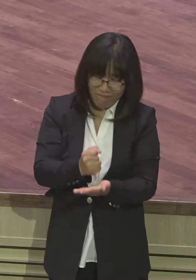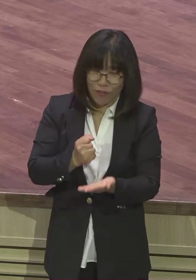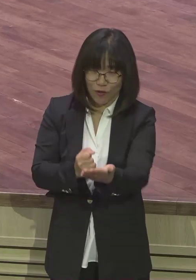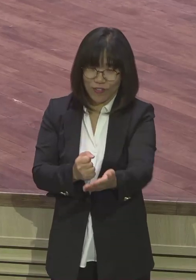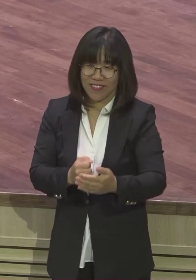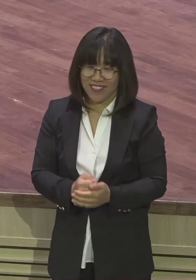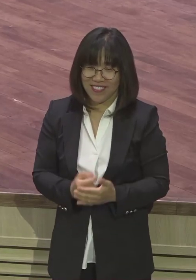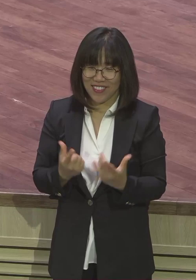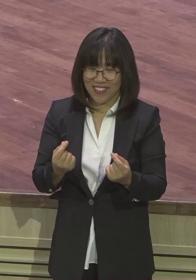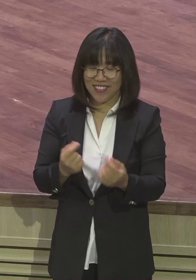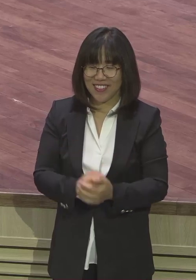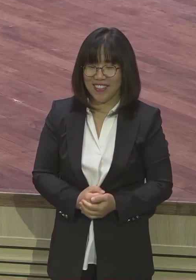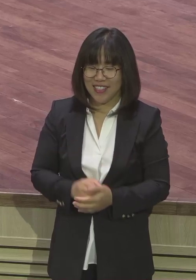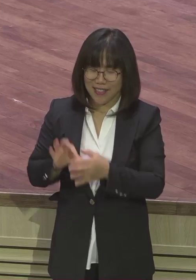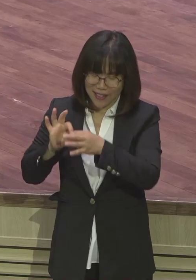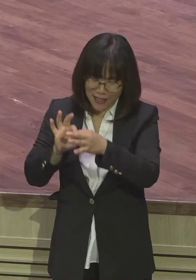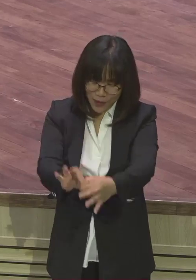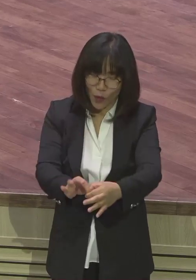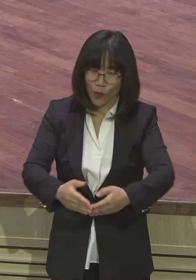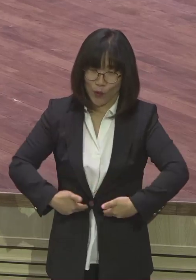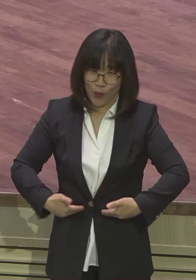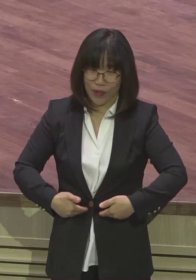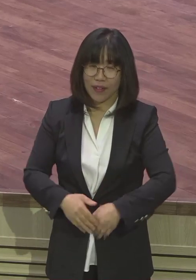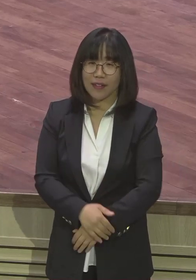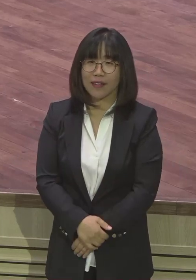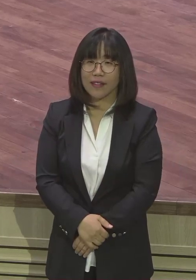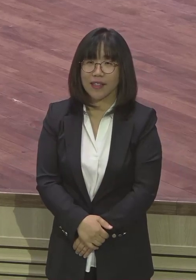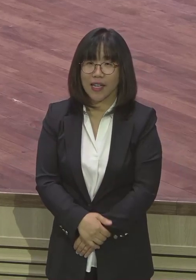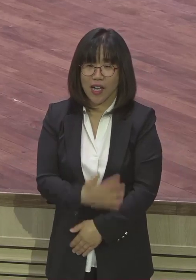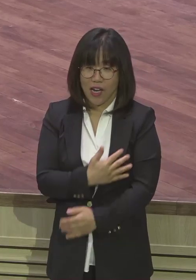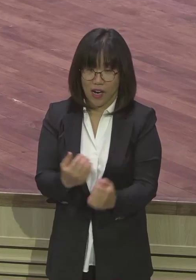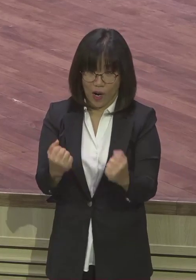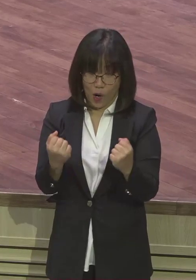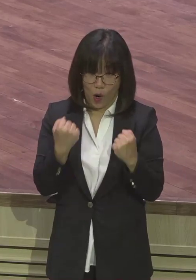지속 지속이 안 돼요 건강한 사람들은요 지속합니다